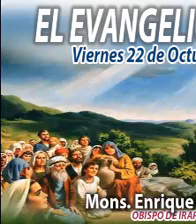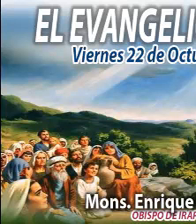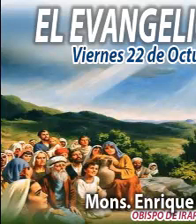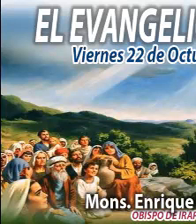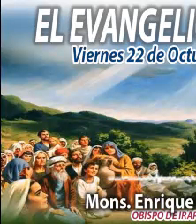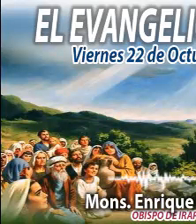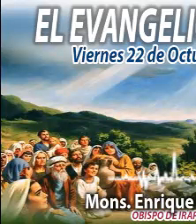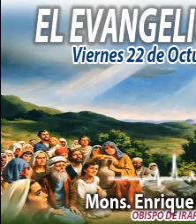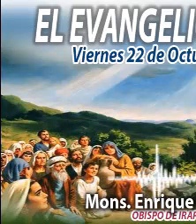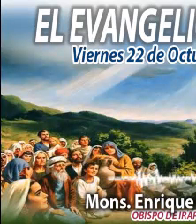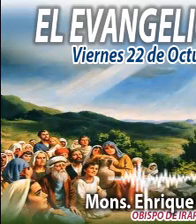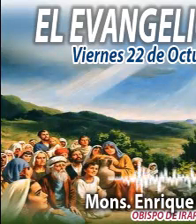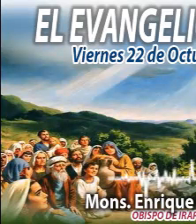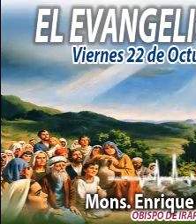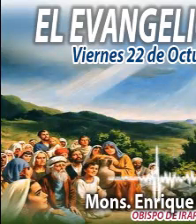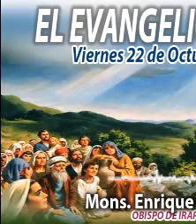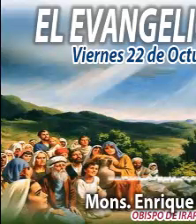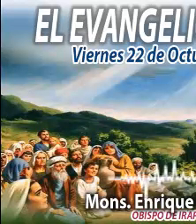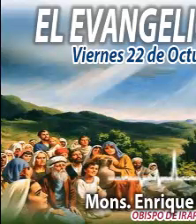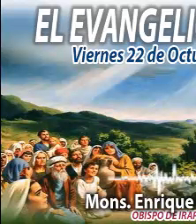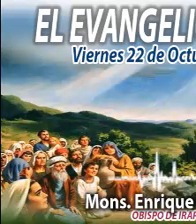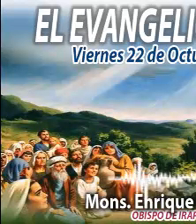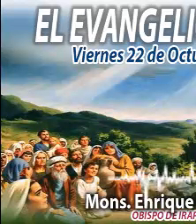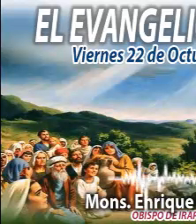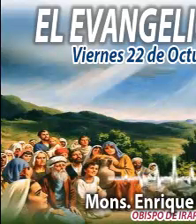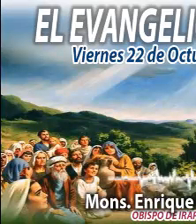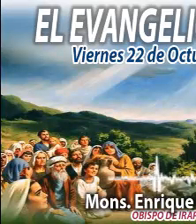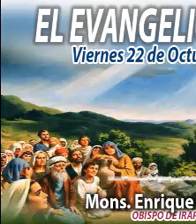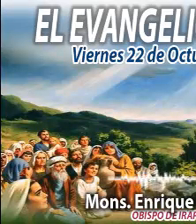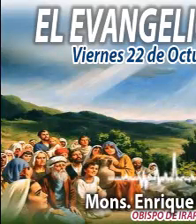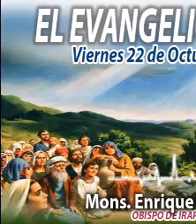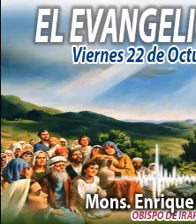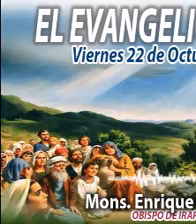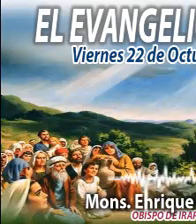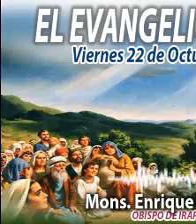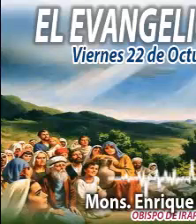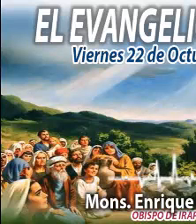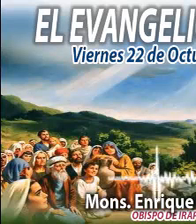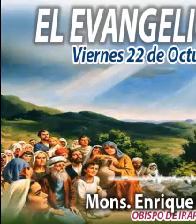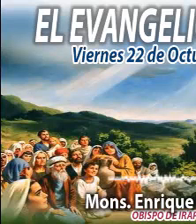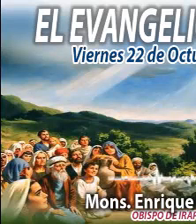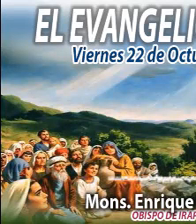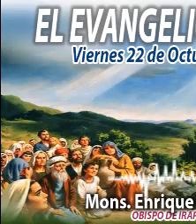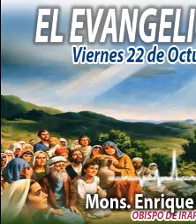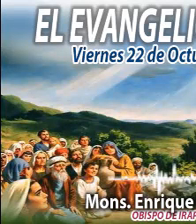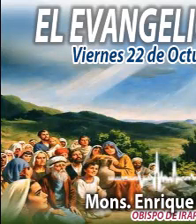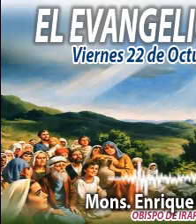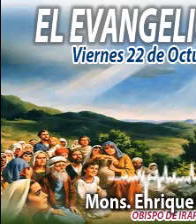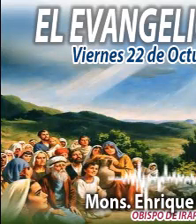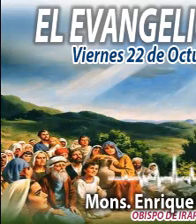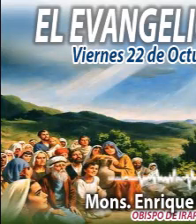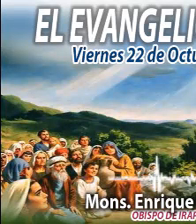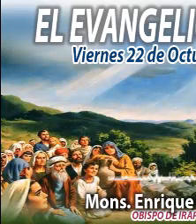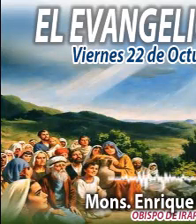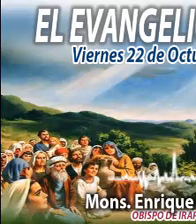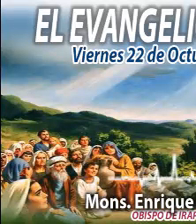Día a día, alimentándonos de la Palabra del Señor. En la voz de Monseñor Enrique